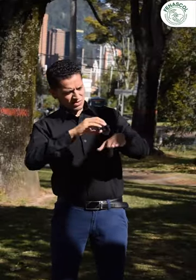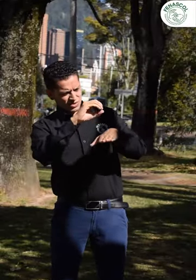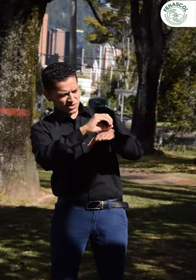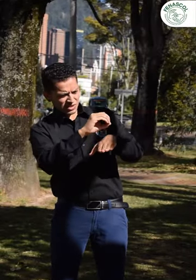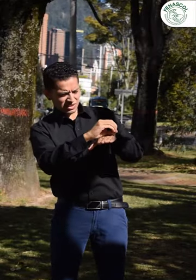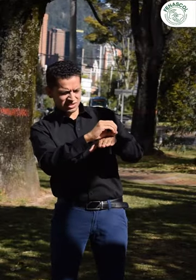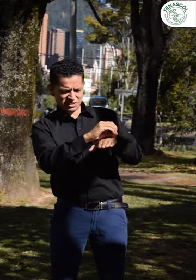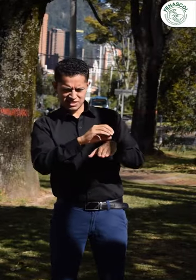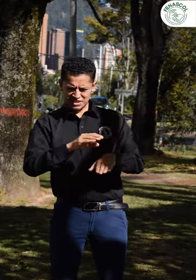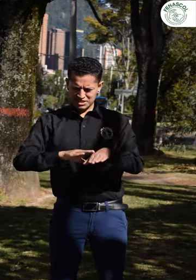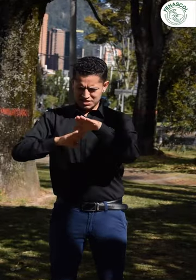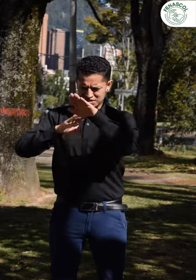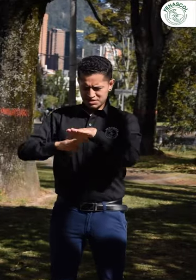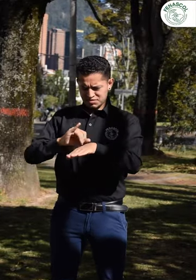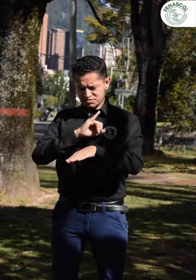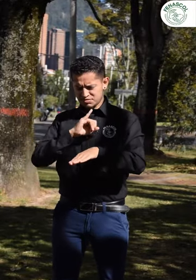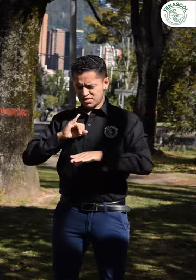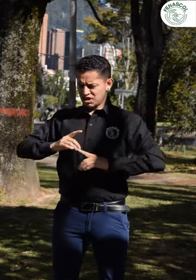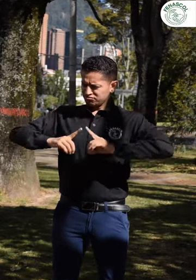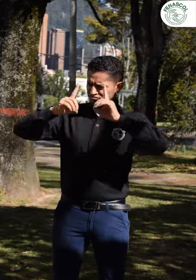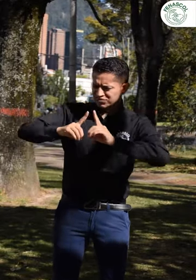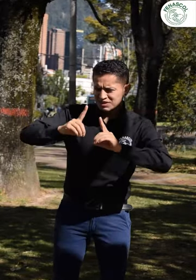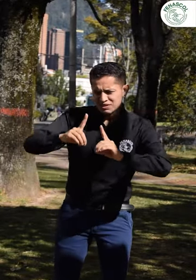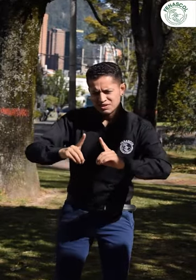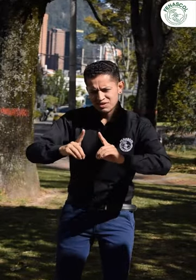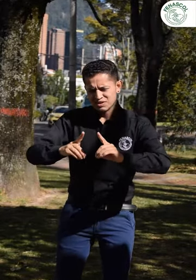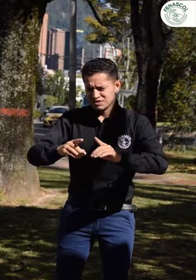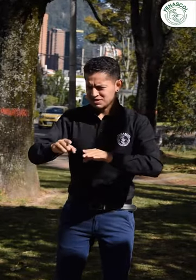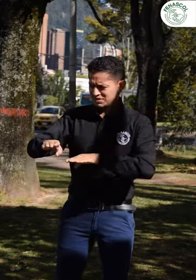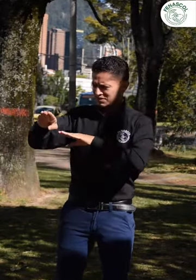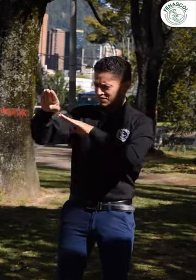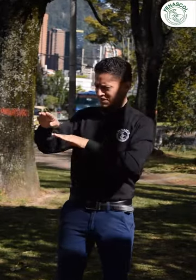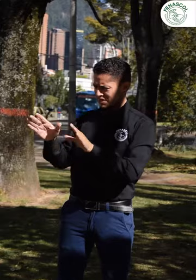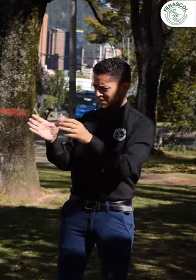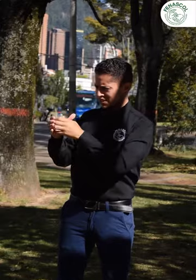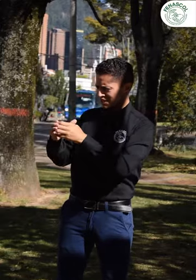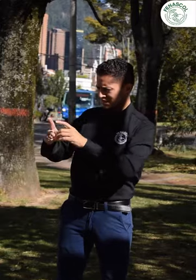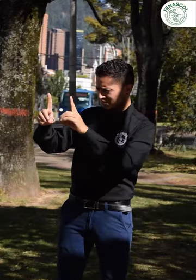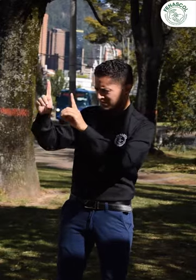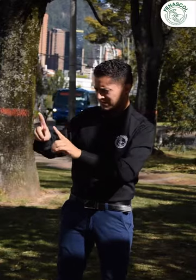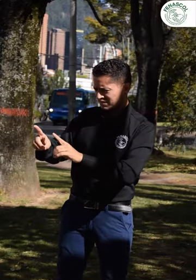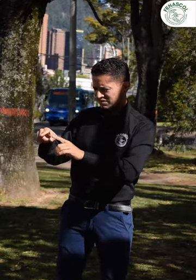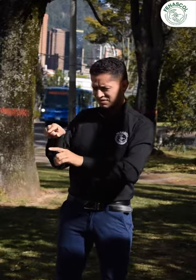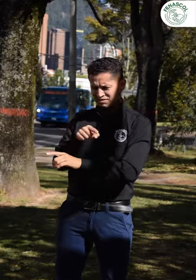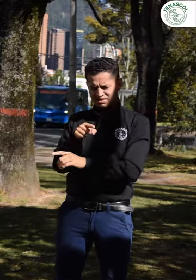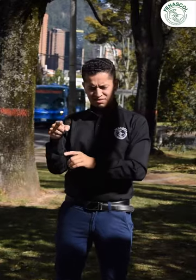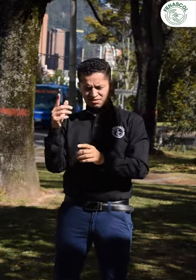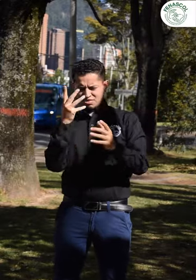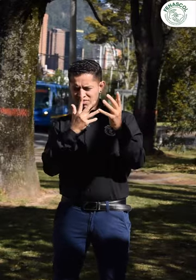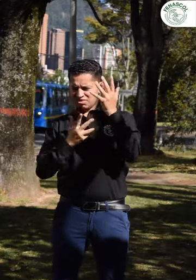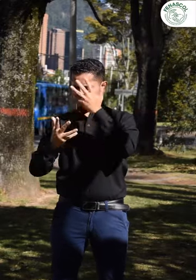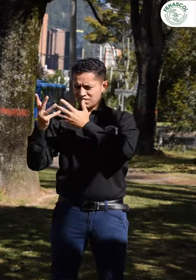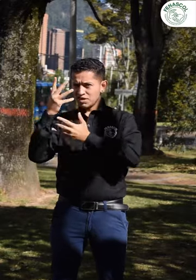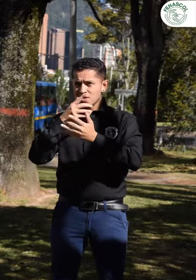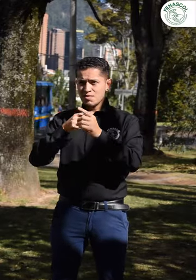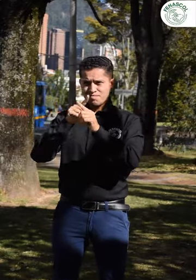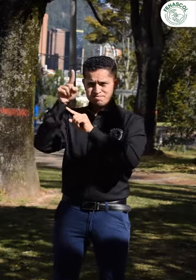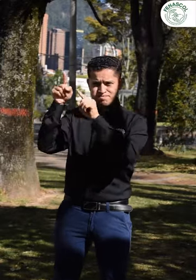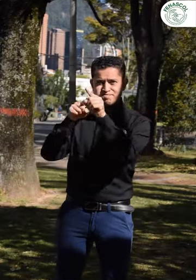representantes de las organizaciones, si un representante toma decisiones por sí solo o si el representante toma decisiones en equipo. Son